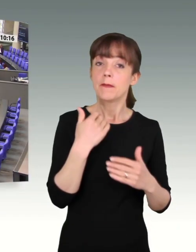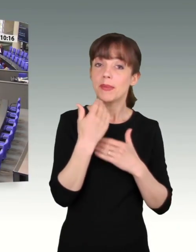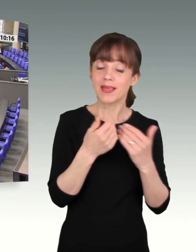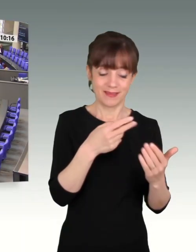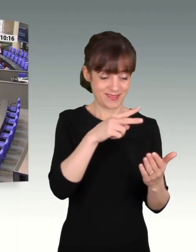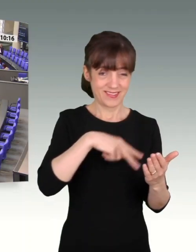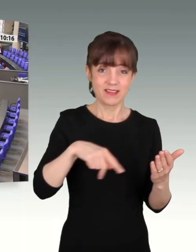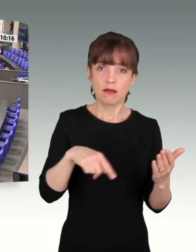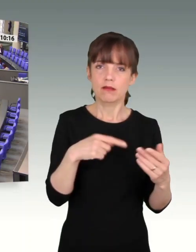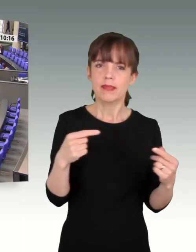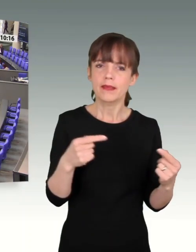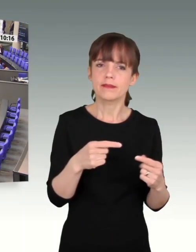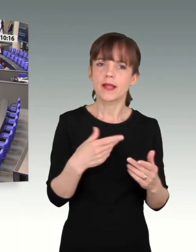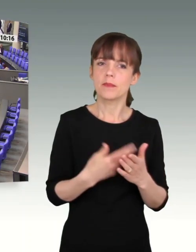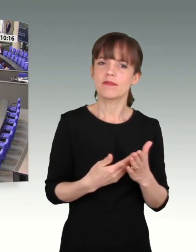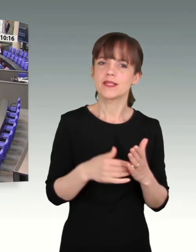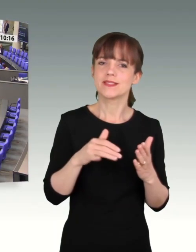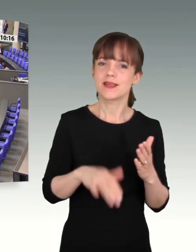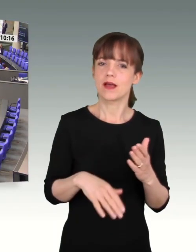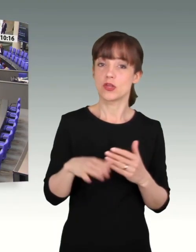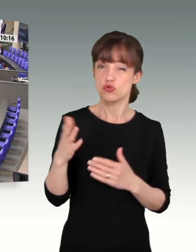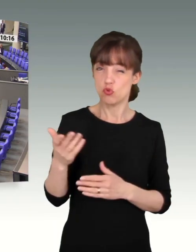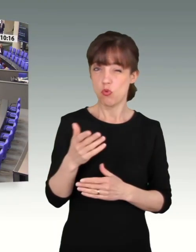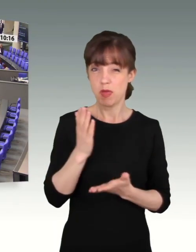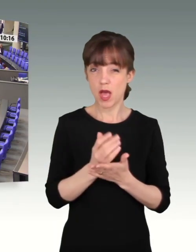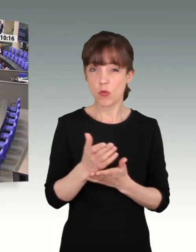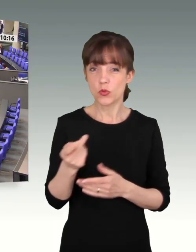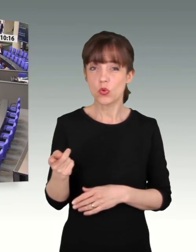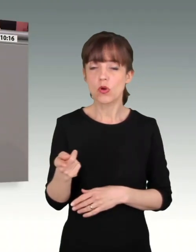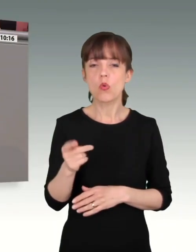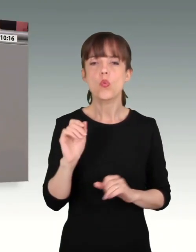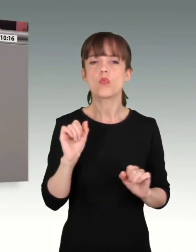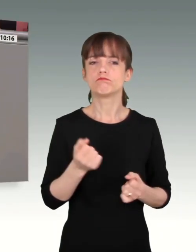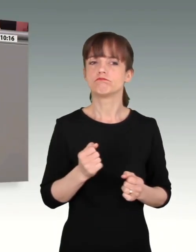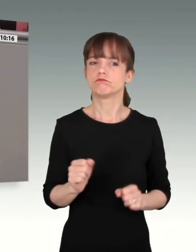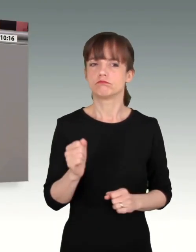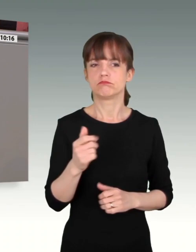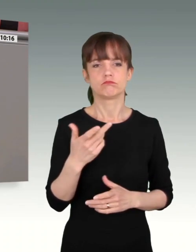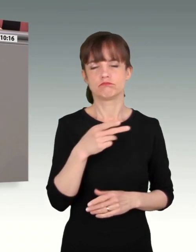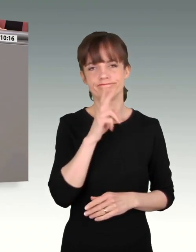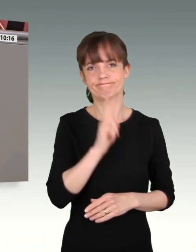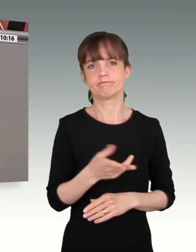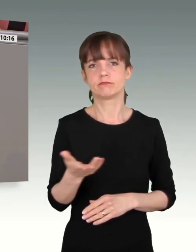Zu Ihnen komme ich noch. Die AfD ruft da rein, der erste Mann, der gedient hat.